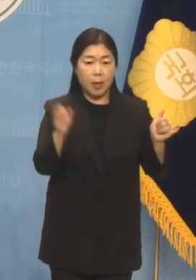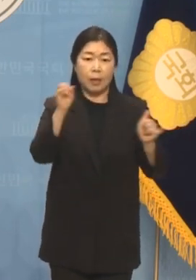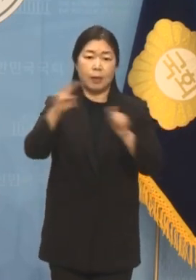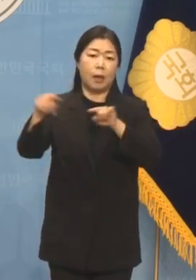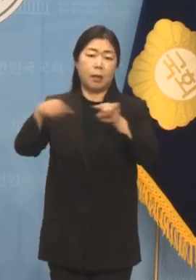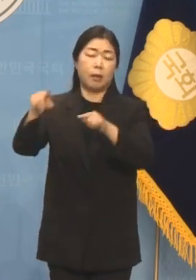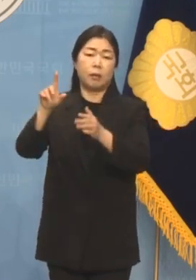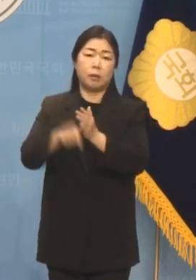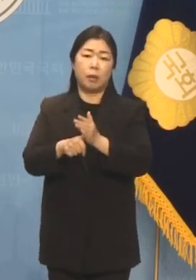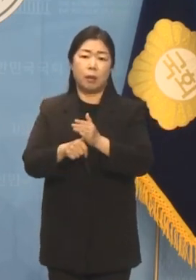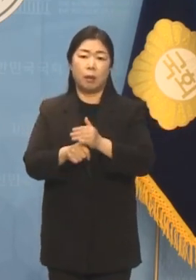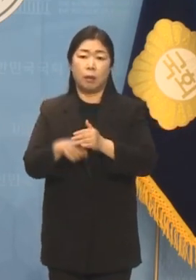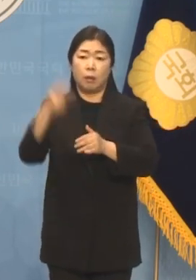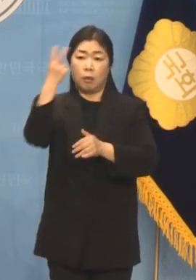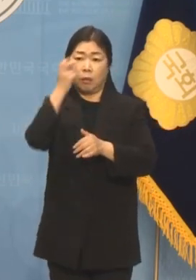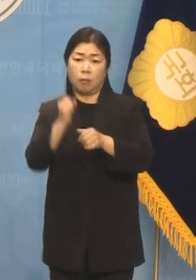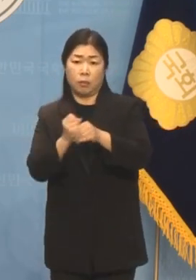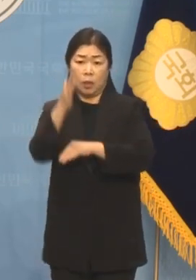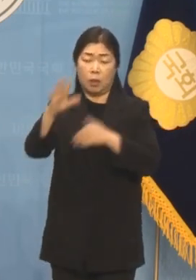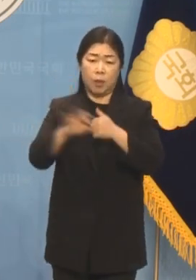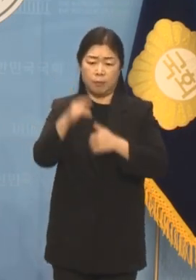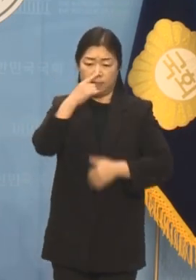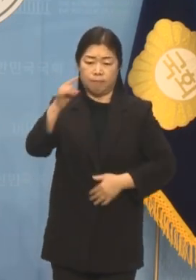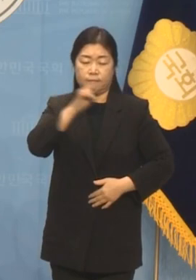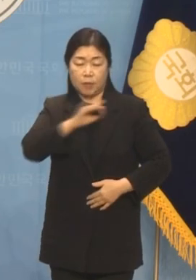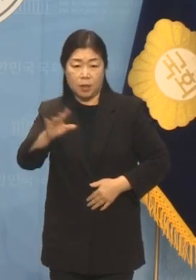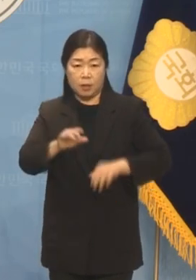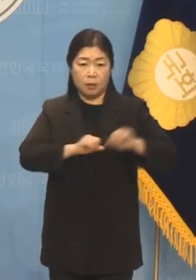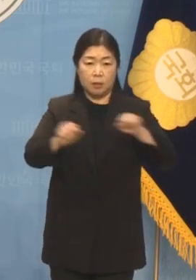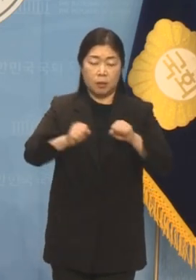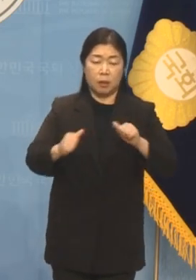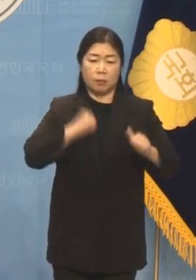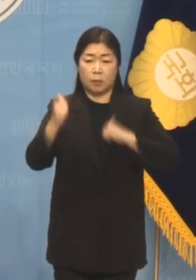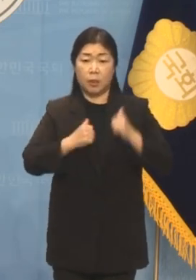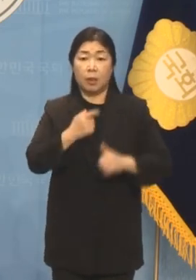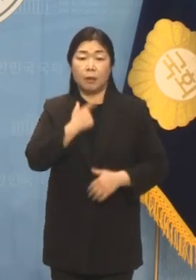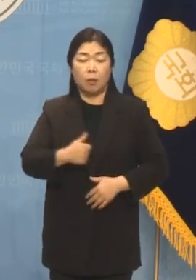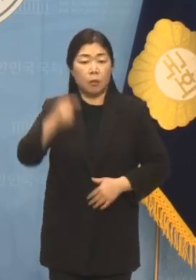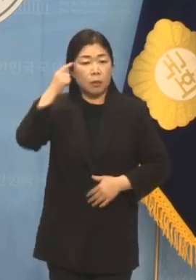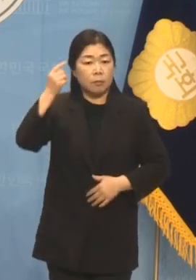시절 과잉 경호 문제에 단호하게 나섰던 것을 망각했습니까?